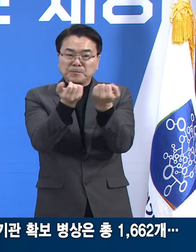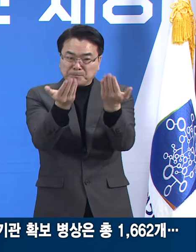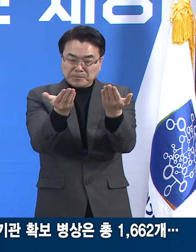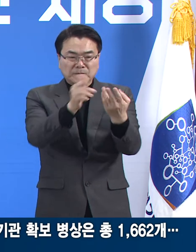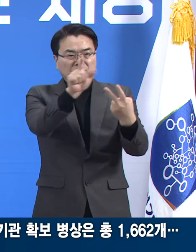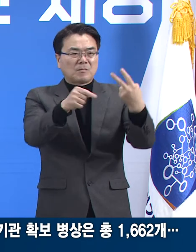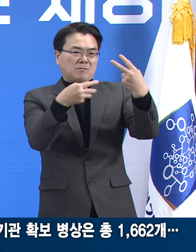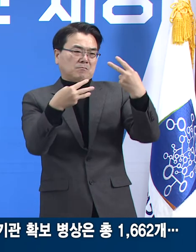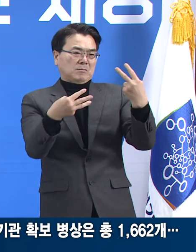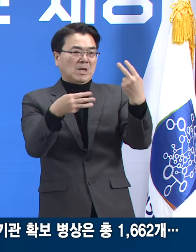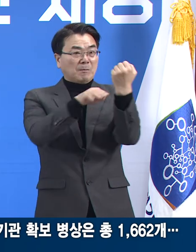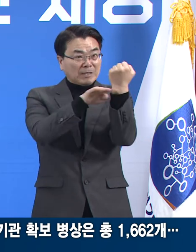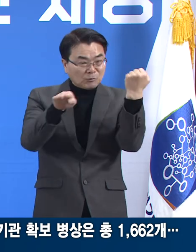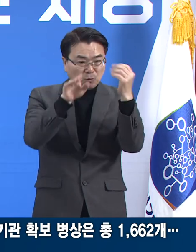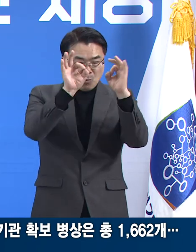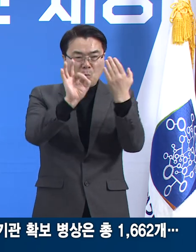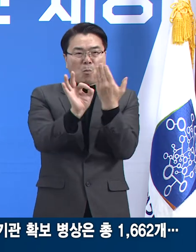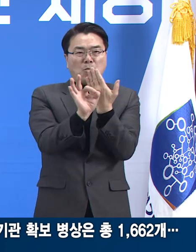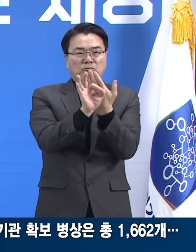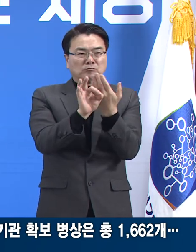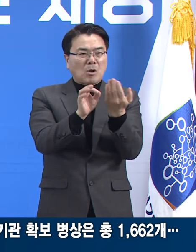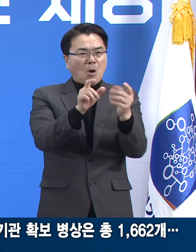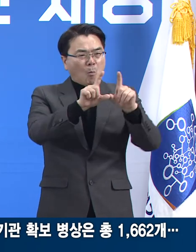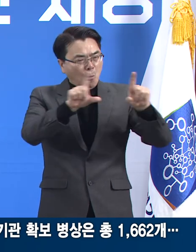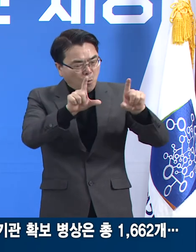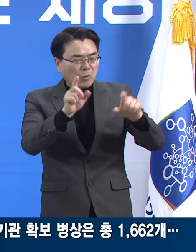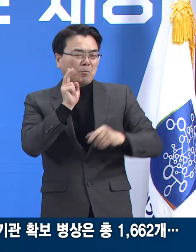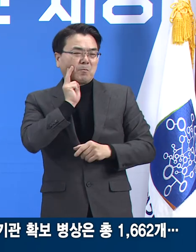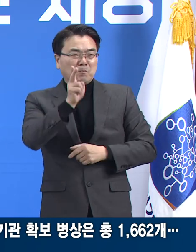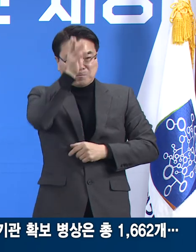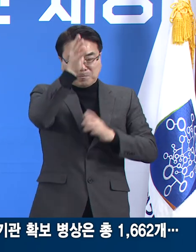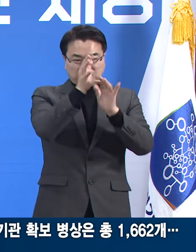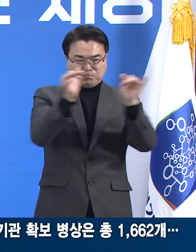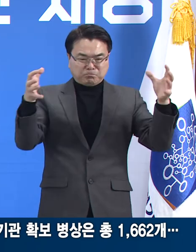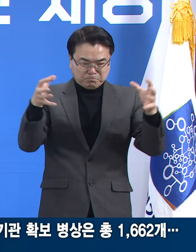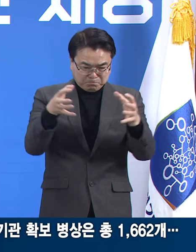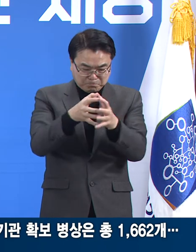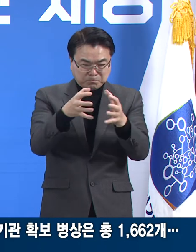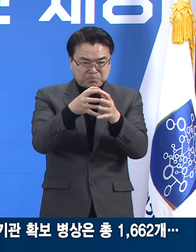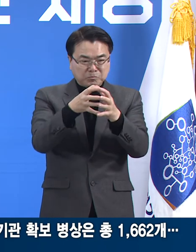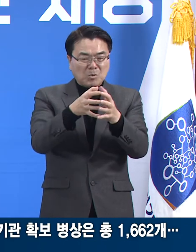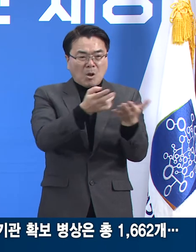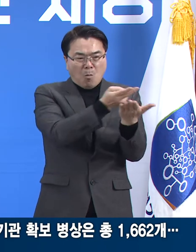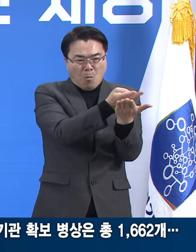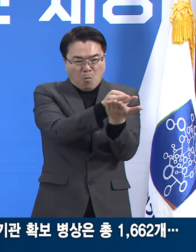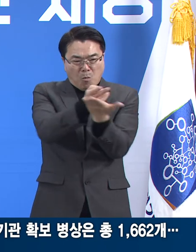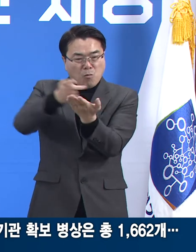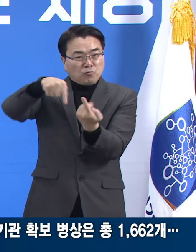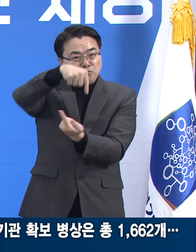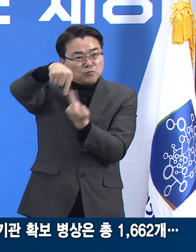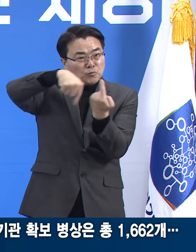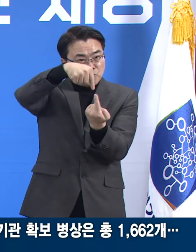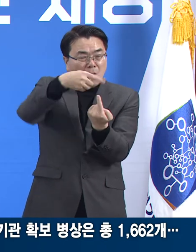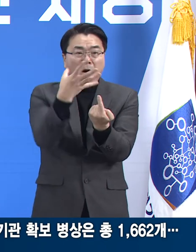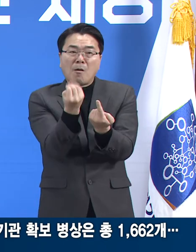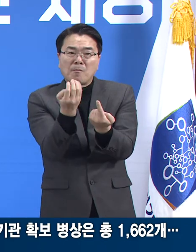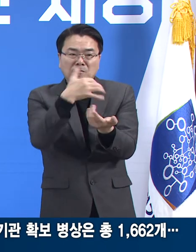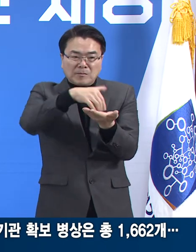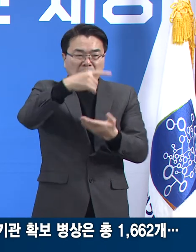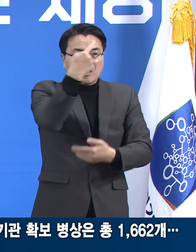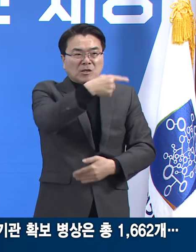3일 20시 기준 일반과 중증 환자 병상을 합한 도내 의료기관 확보 병상은 총